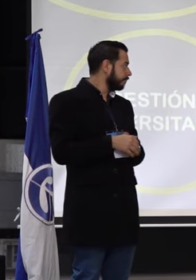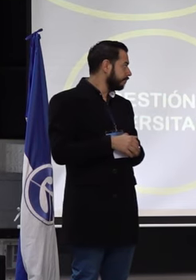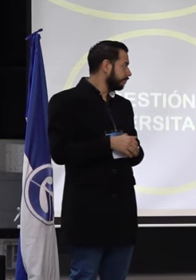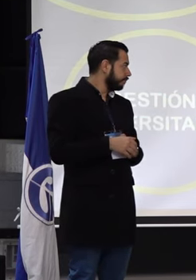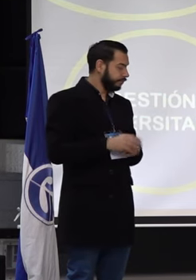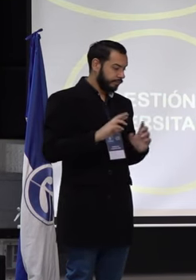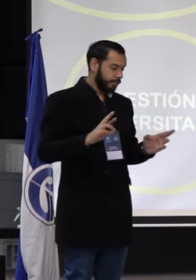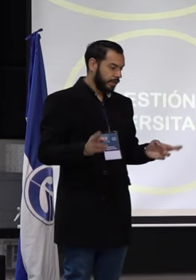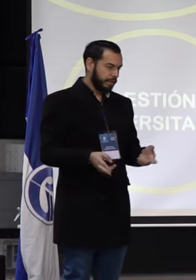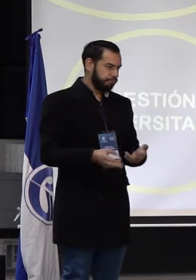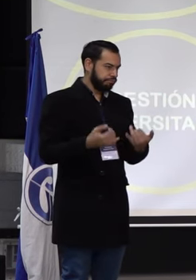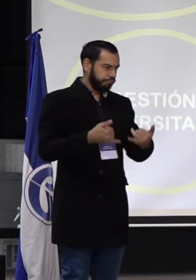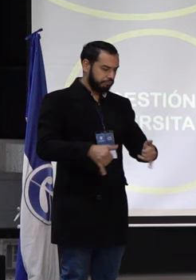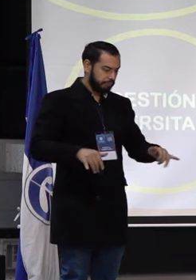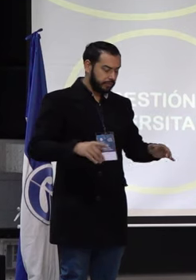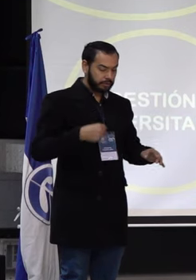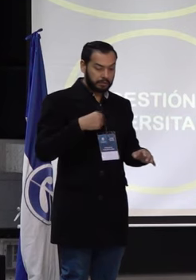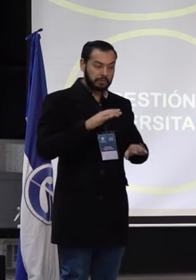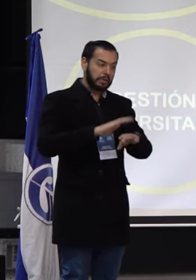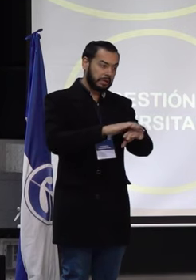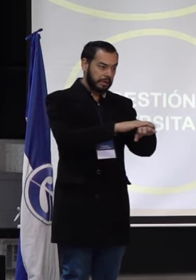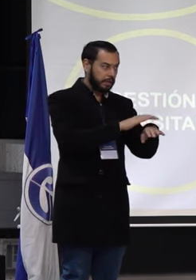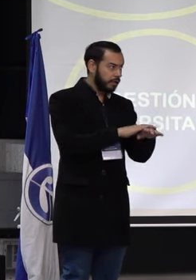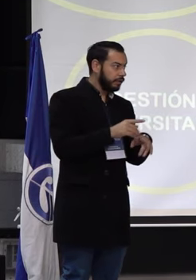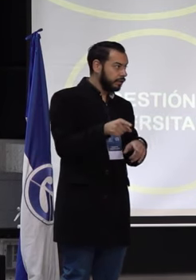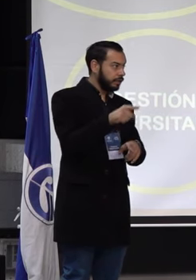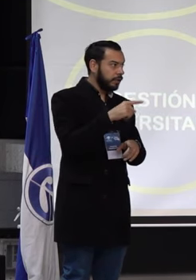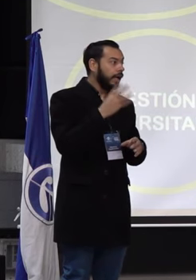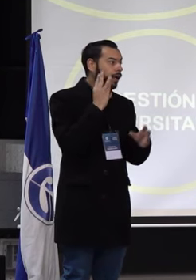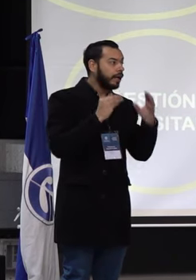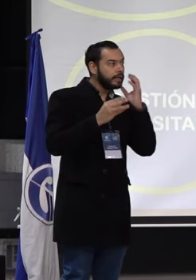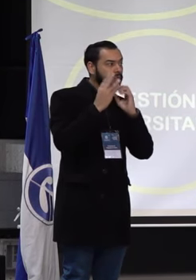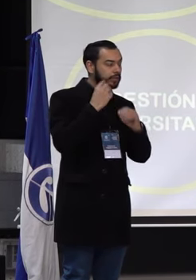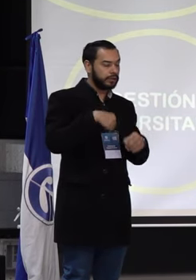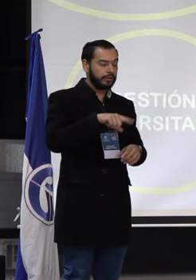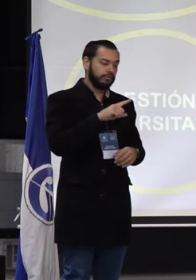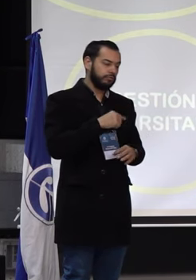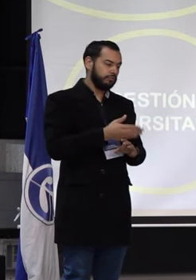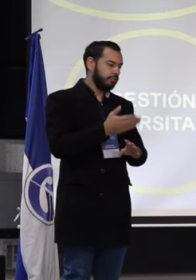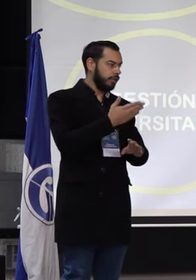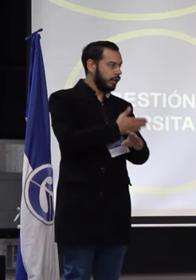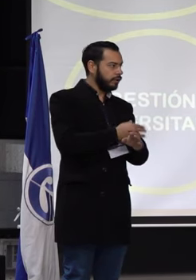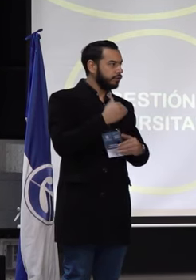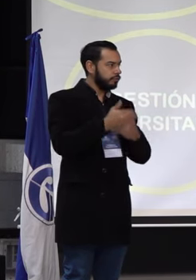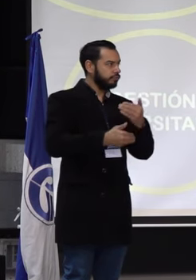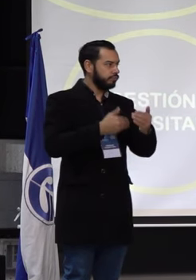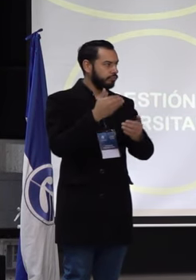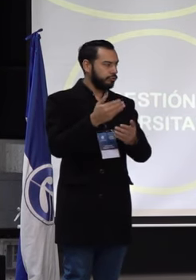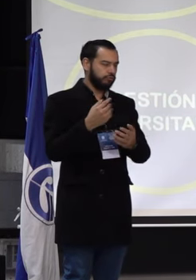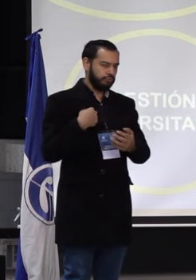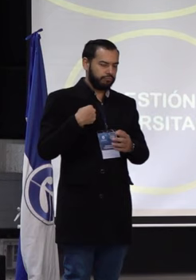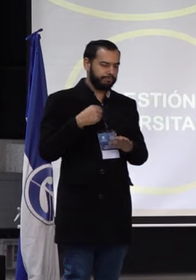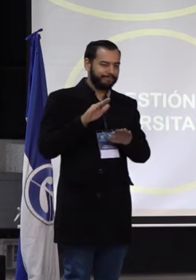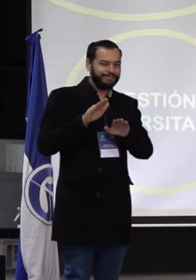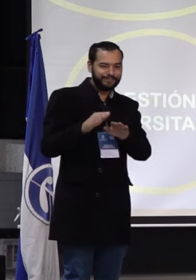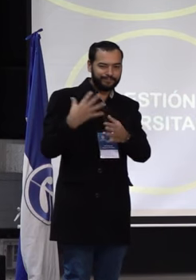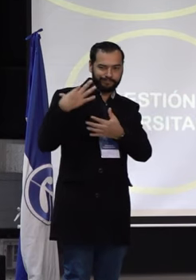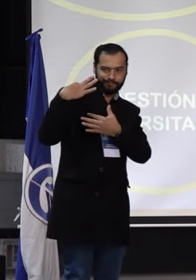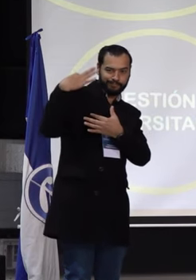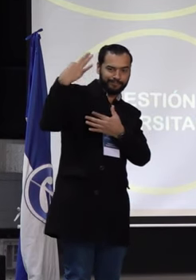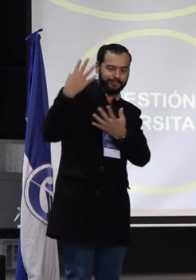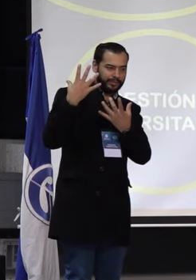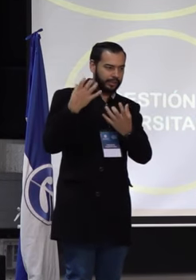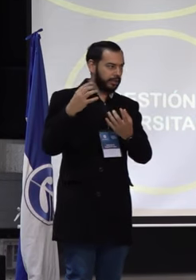Para cerrar, pues bueno, queremos invitarlos, creo que la experiencia que nosotros hemos tenido dentro del proceso de candidatura ha sido una experiencia